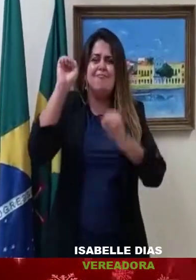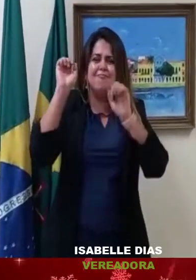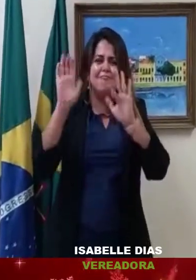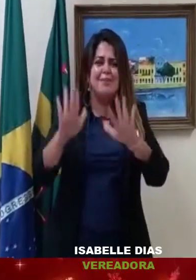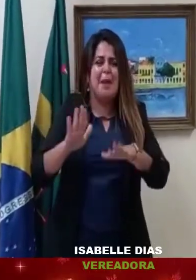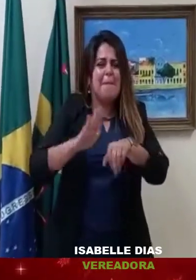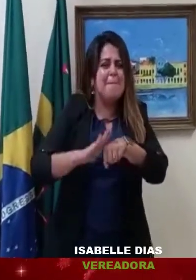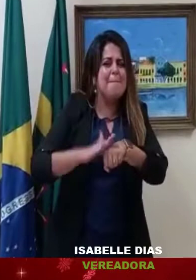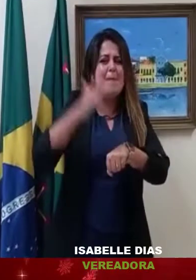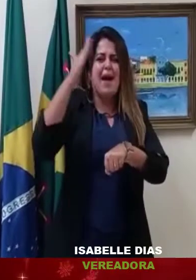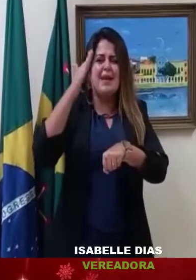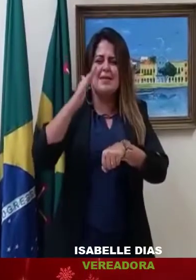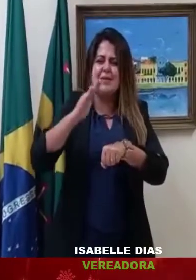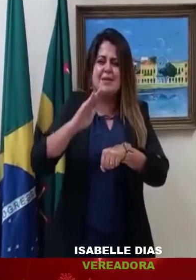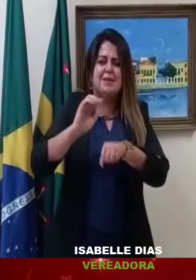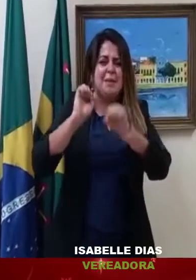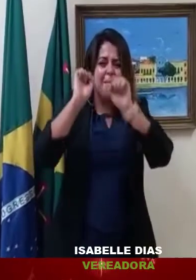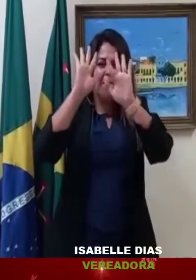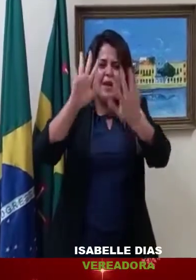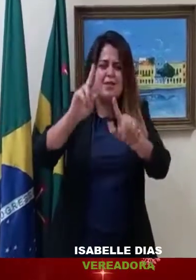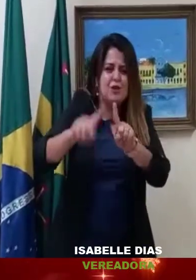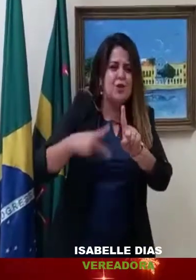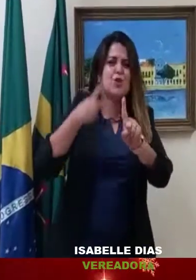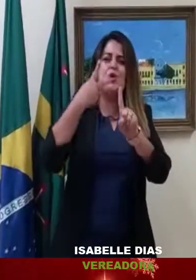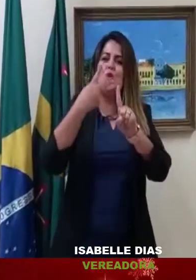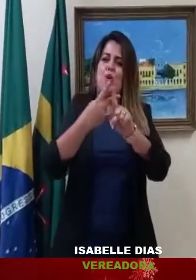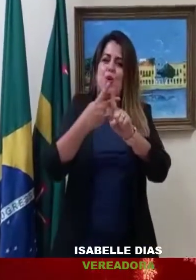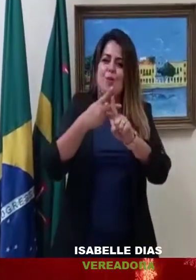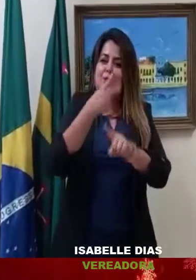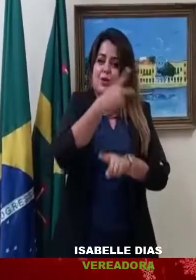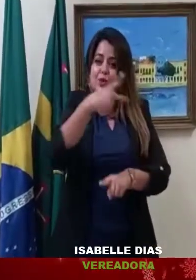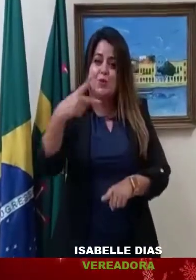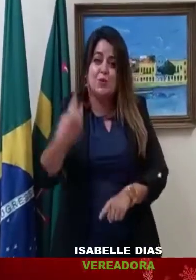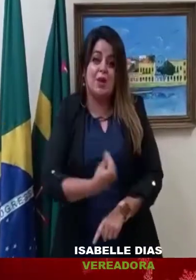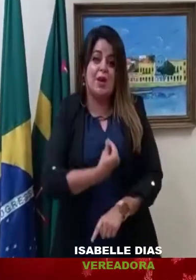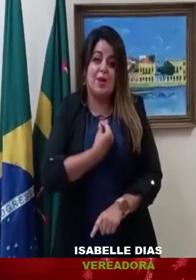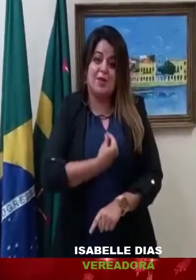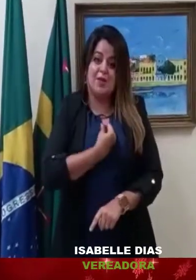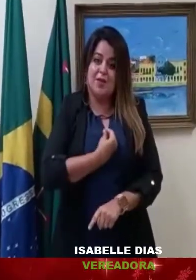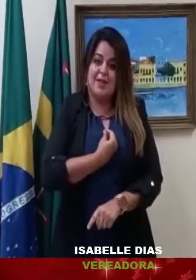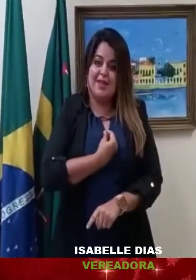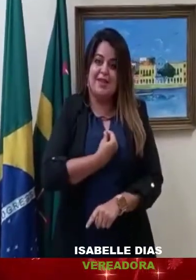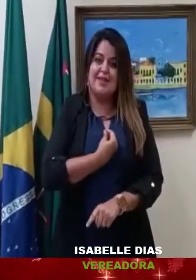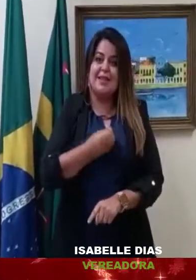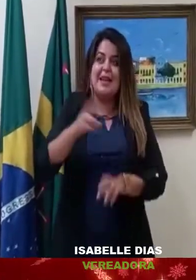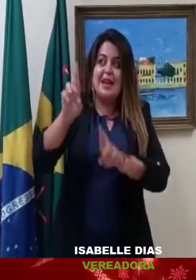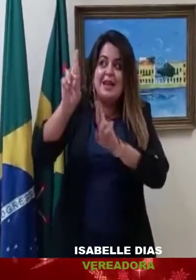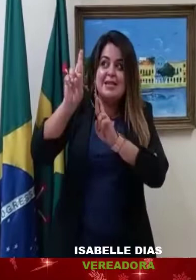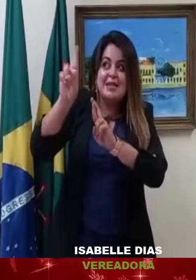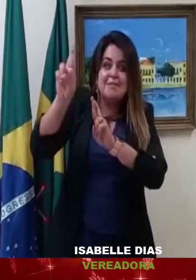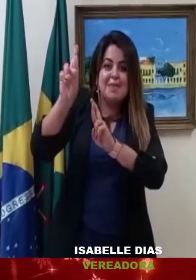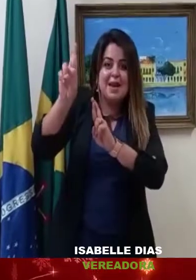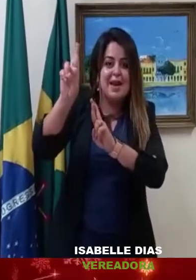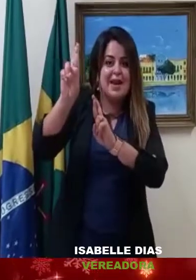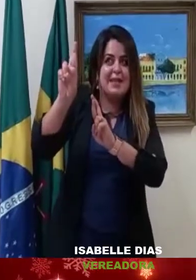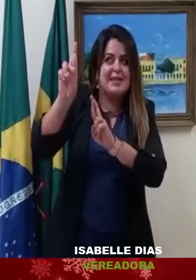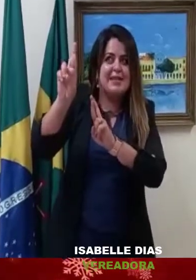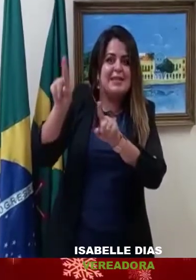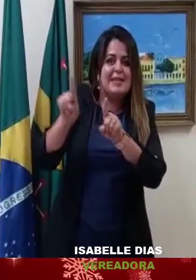em tua vida. Que sempre haja esperança que todas